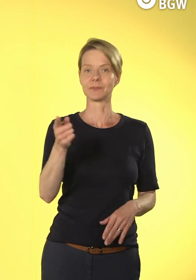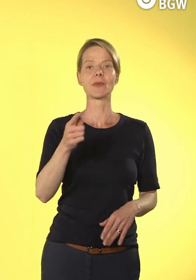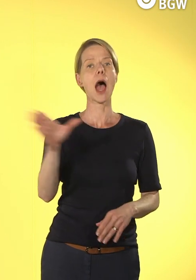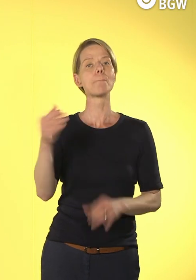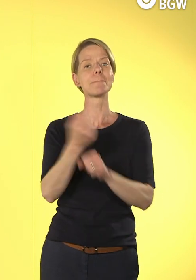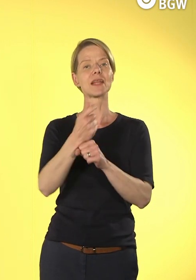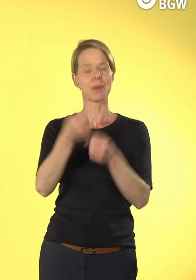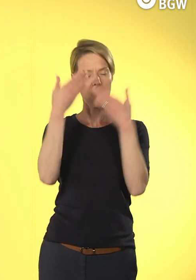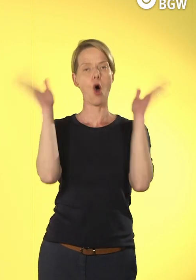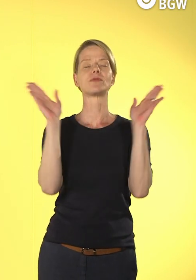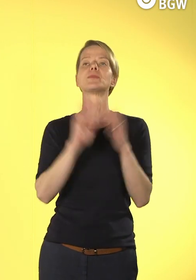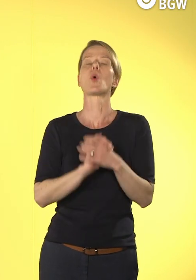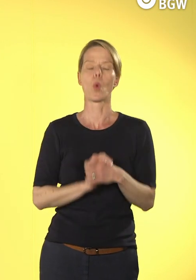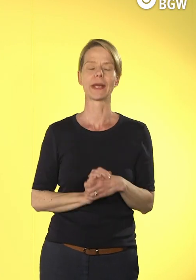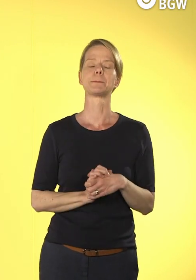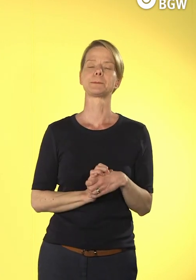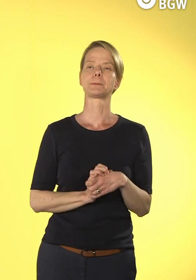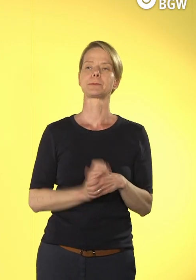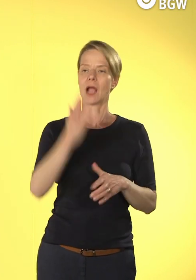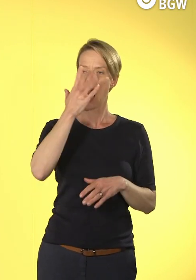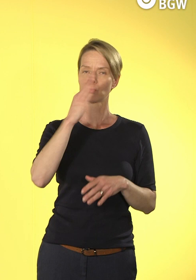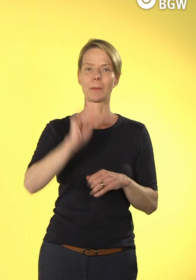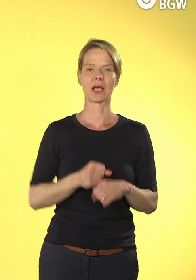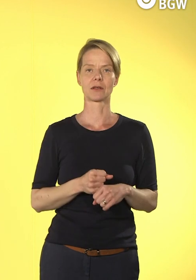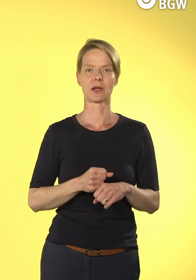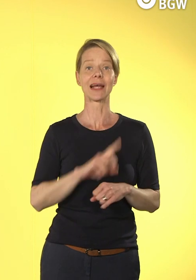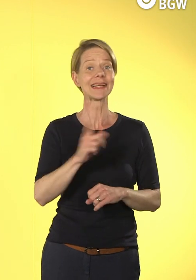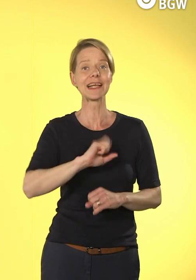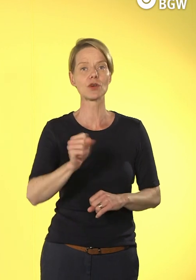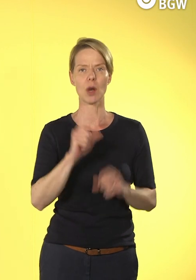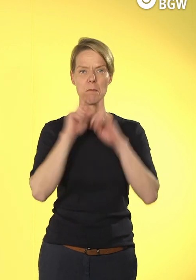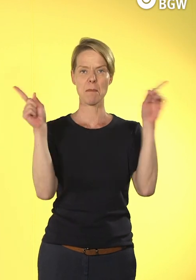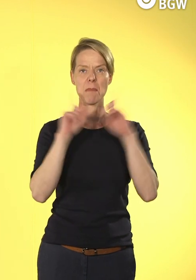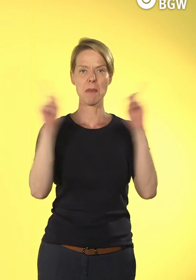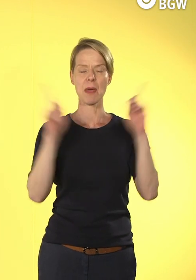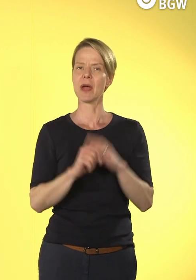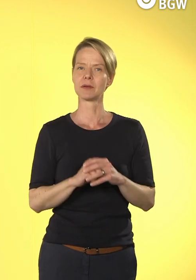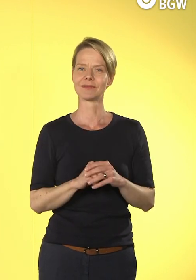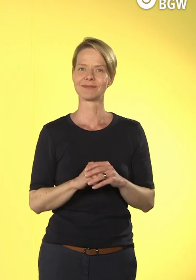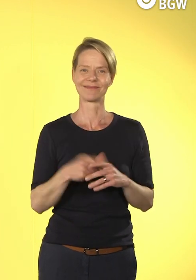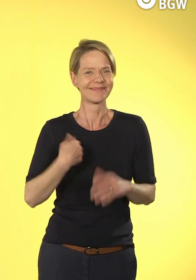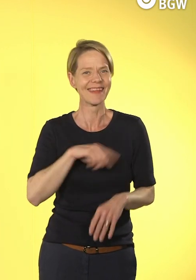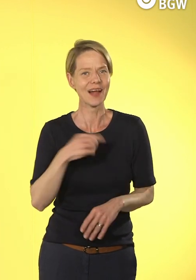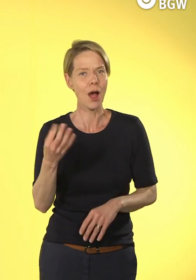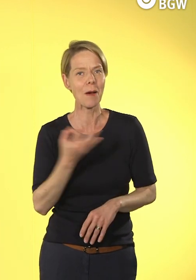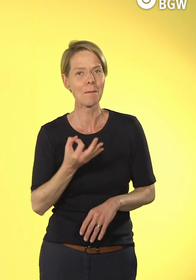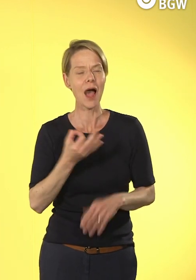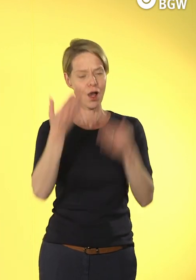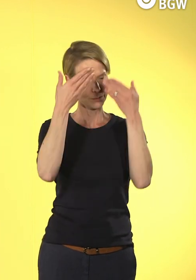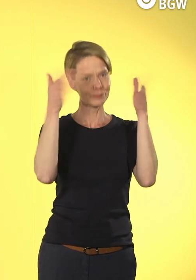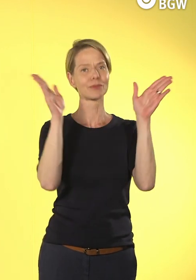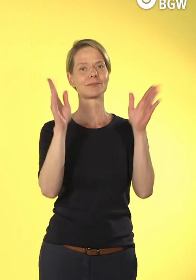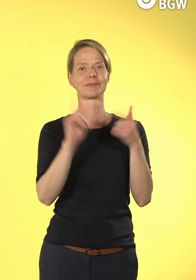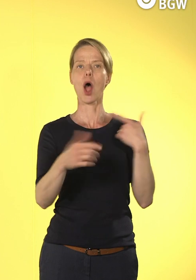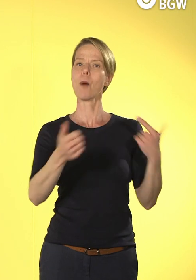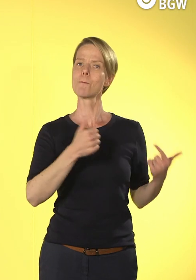um zu sagen, ich probiere es jetzt erstmal aus, bevor ich gleich meckere. Also so Offenheit, Mut, das sind so die Klassiker, die man beim Mindset da durchaus